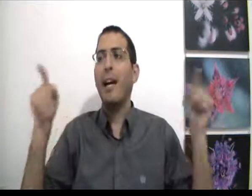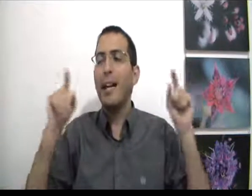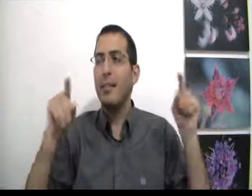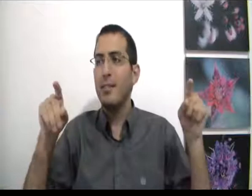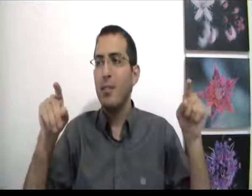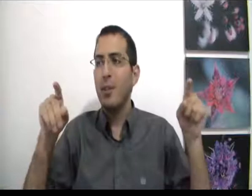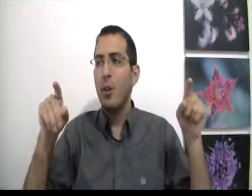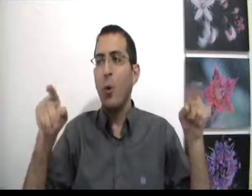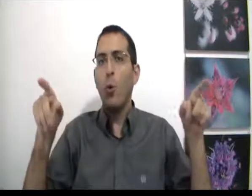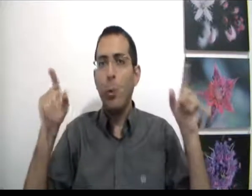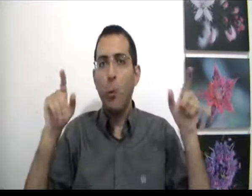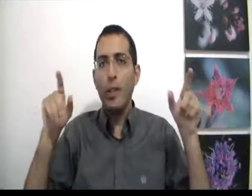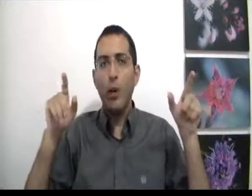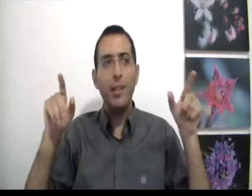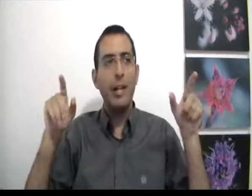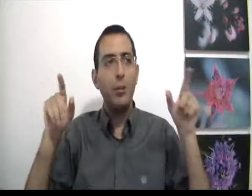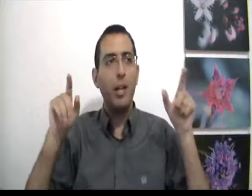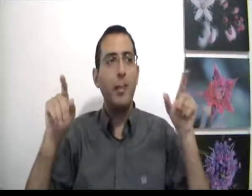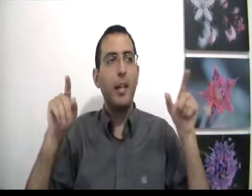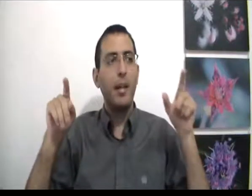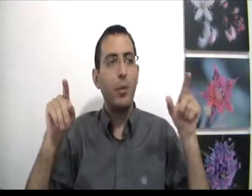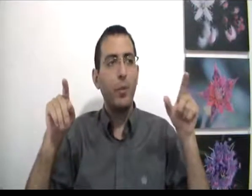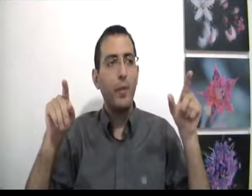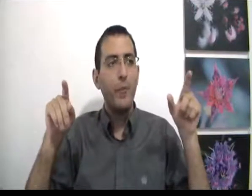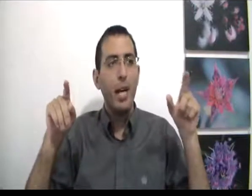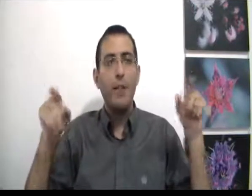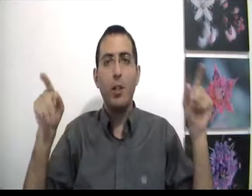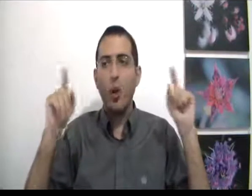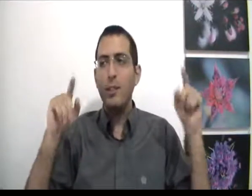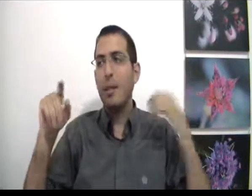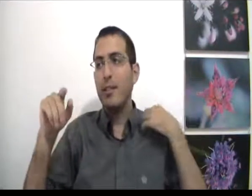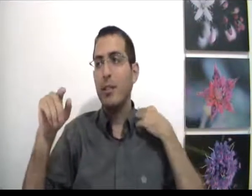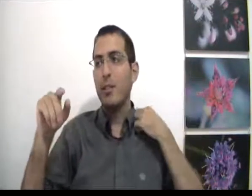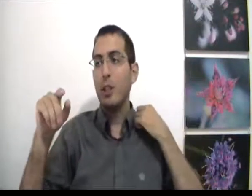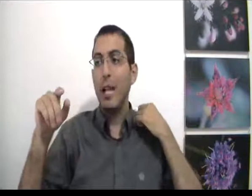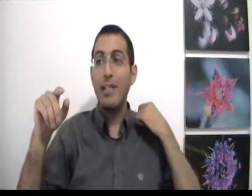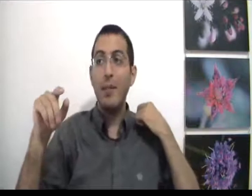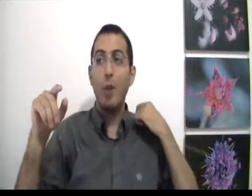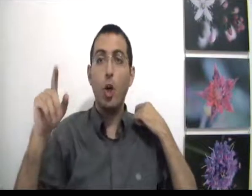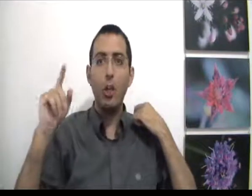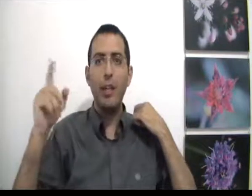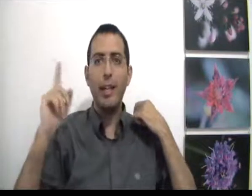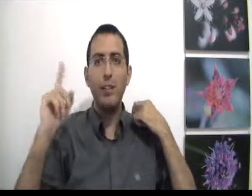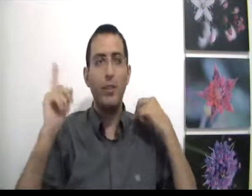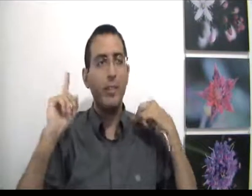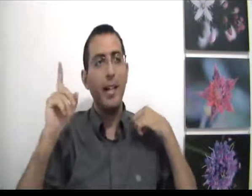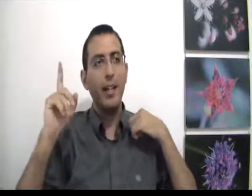אז הוא יכול לדעת שהוא הלך בדרך הנכונה אבל כל זמן שהאדם עוד לא הגיע לסוף הדרך